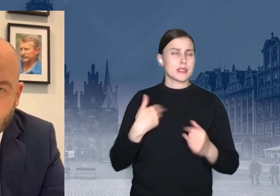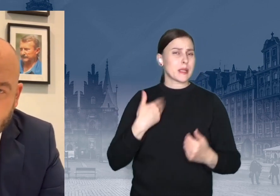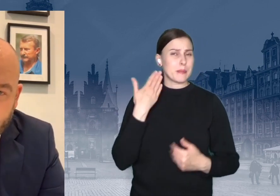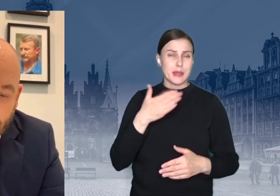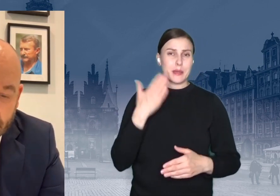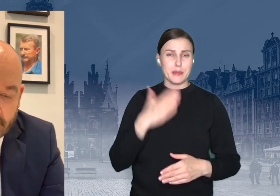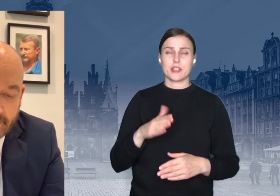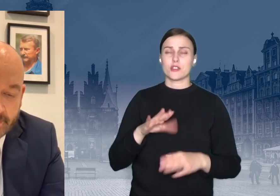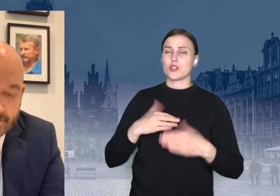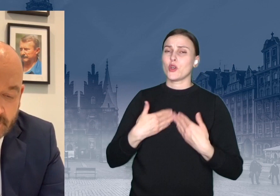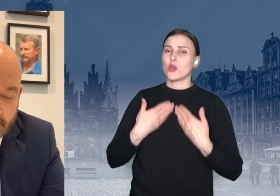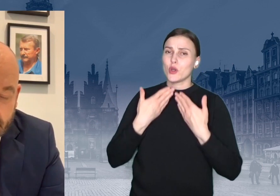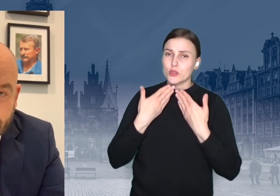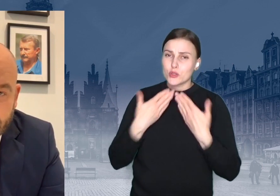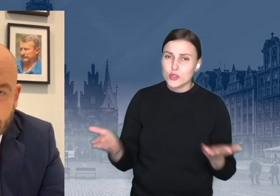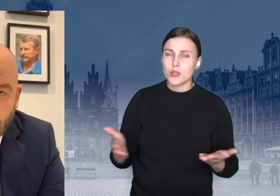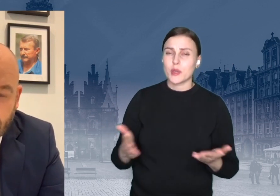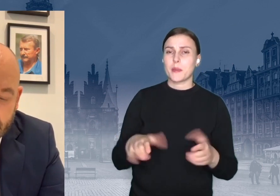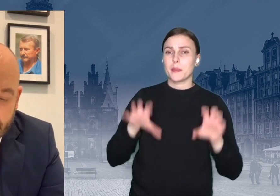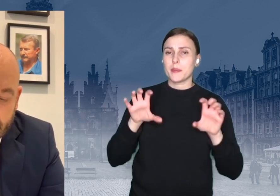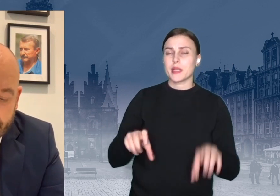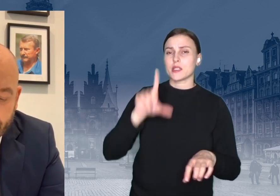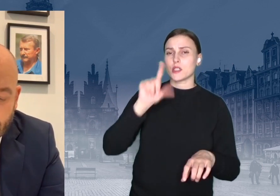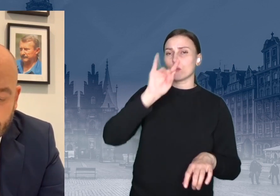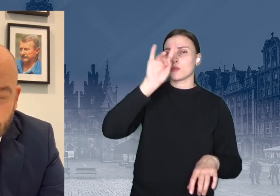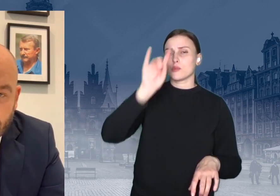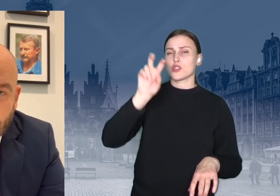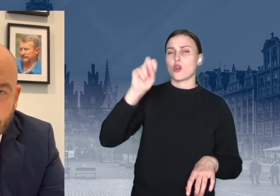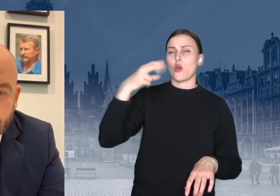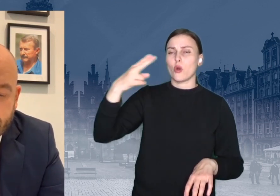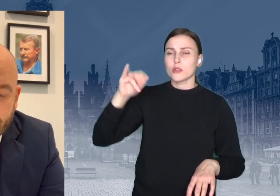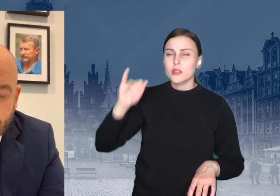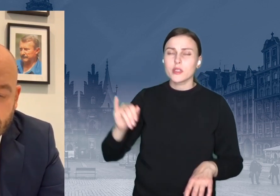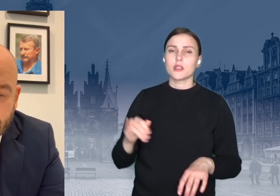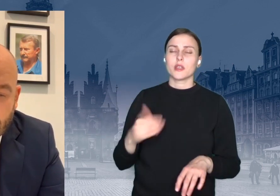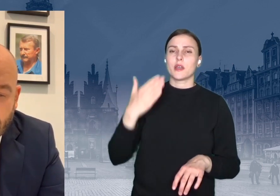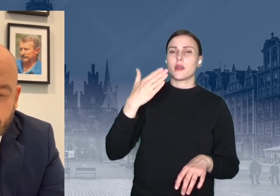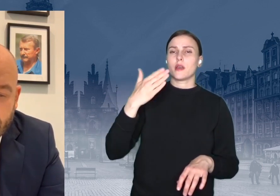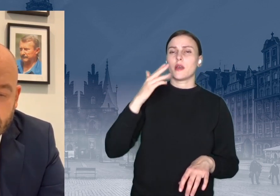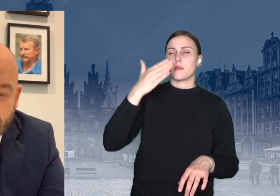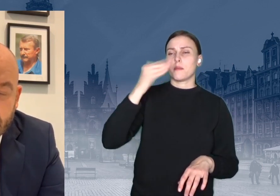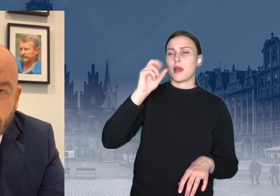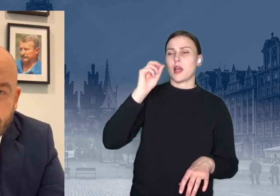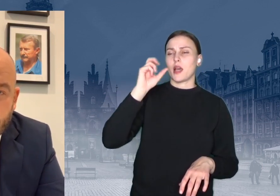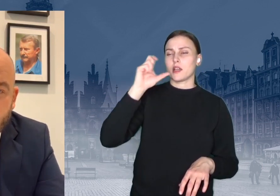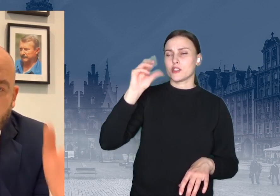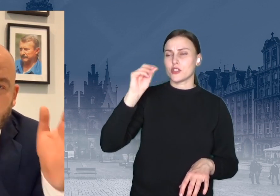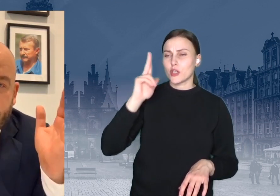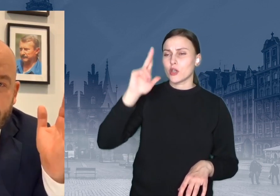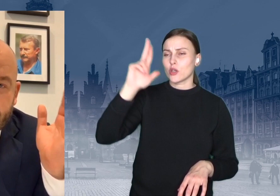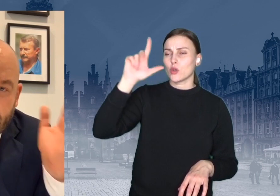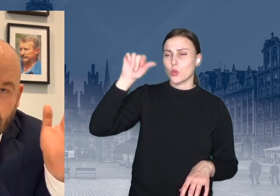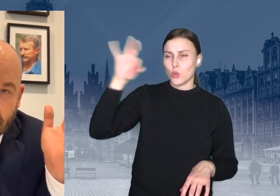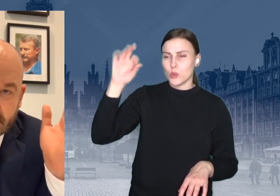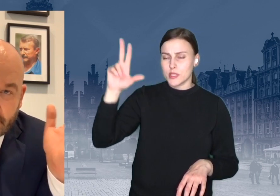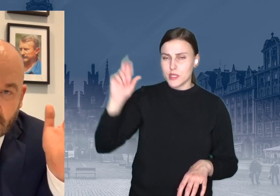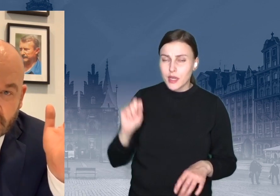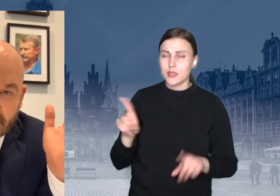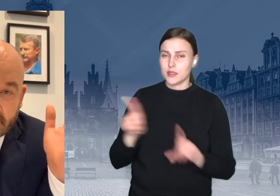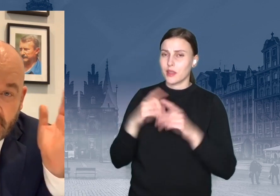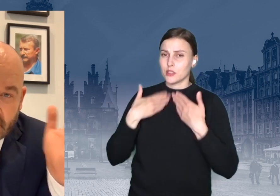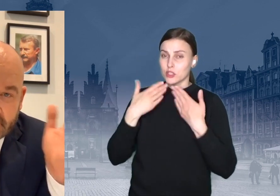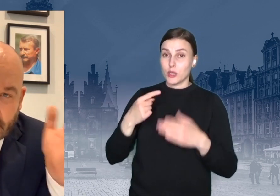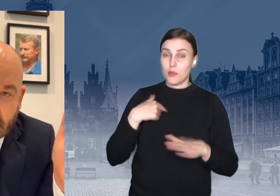prezesowi Przychodnemu, i pani prezes Kolej, i Maćkowi Klusem, panu dyrektorowi. Słuchajcie, zrobiliśmy tutaj kino